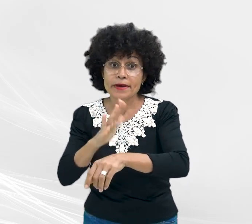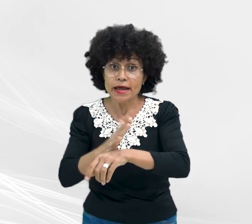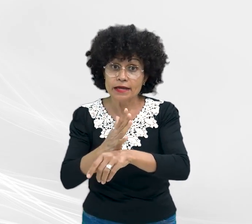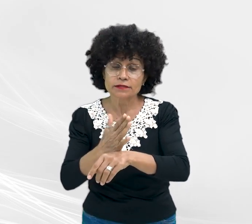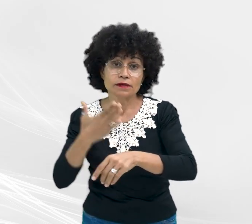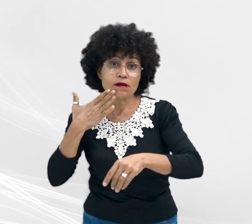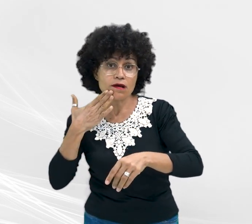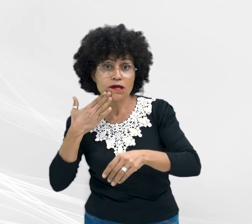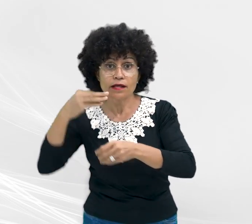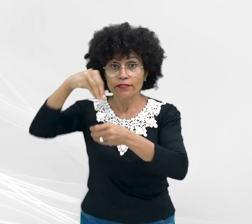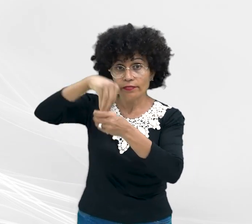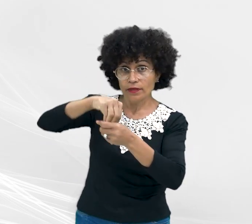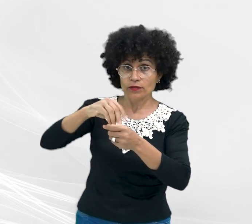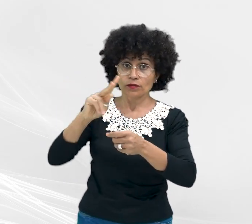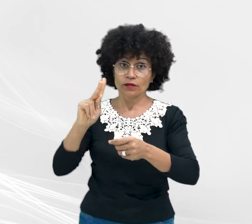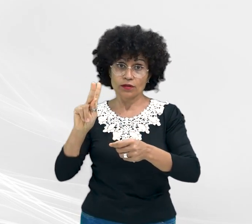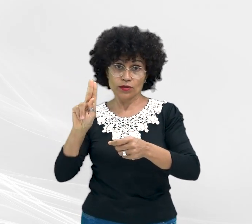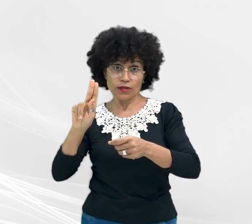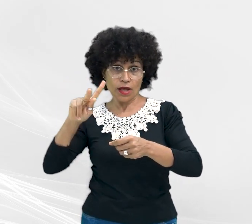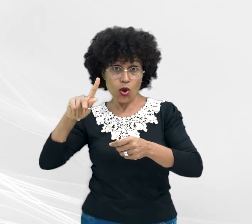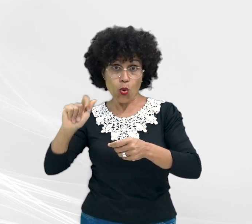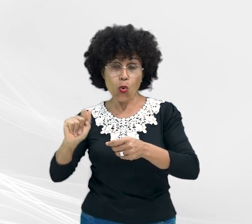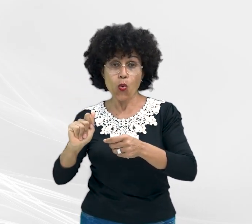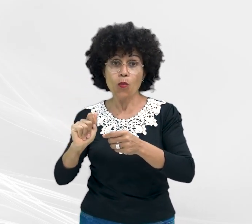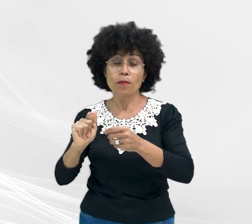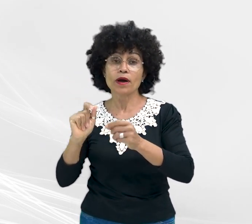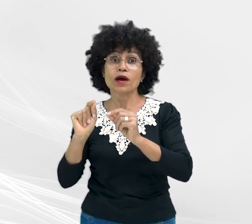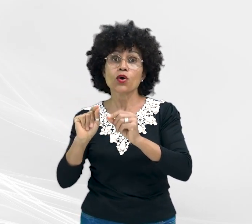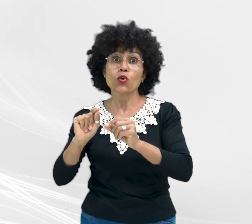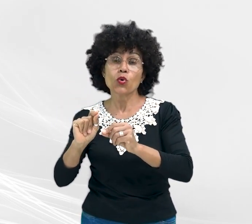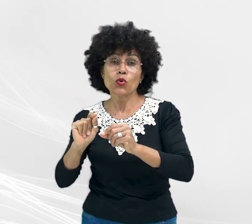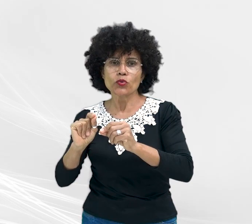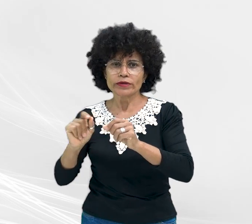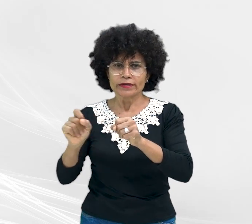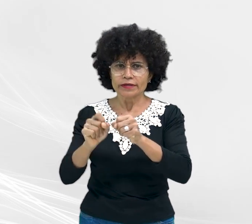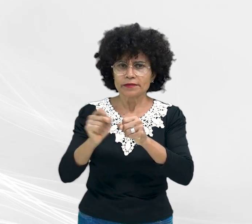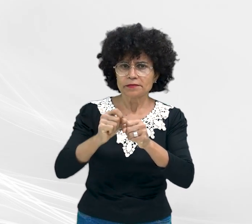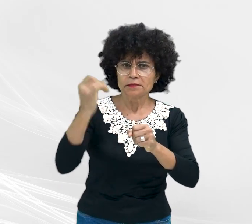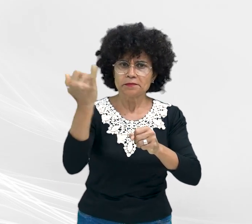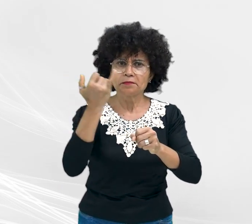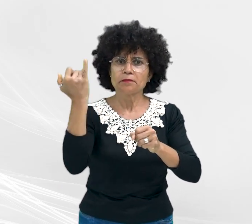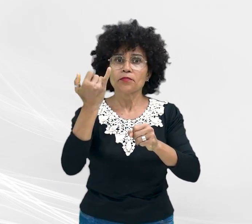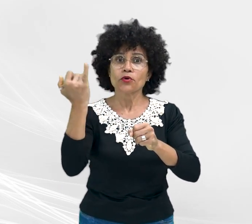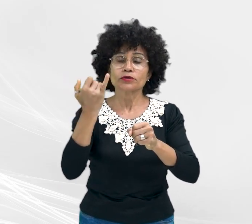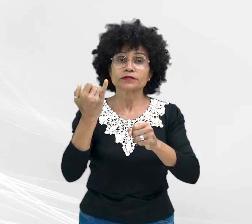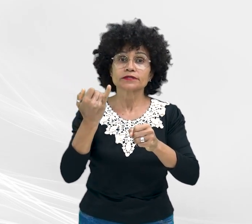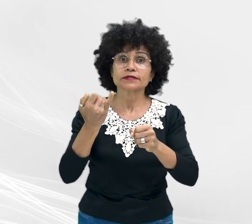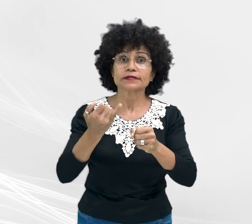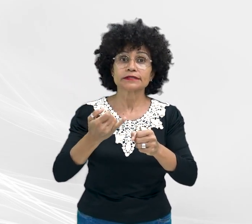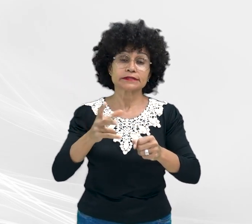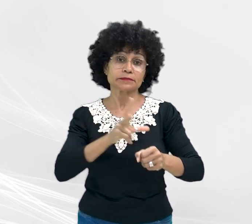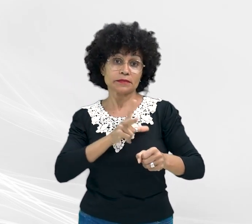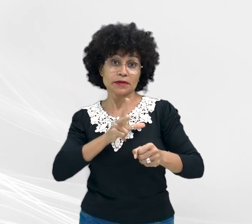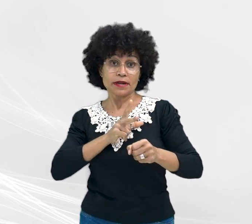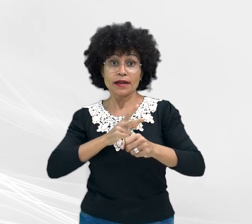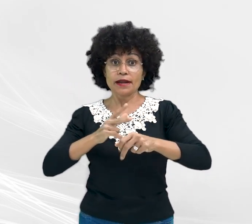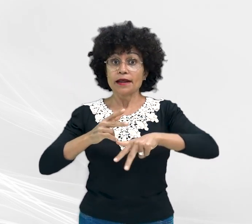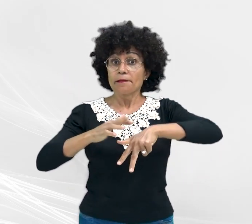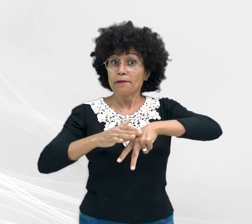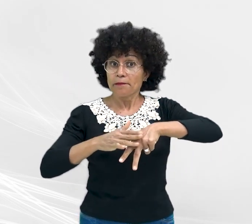prática de conduta ímproba na UPA. Importante consignar que a simples oferta da venda de exames laboratoriais privados para